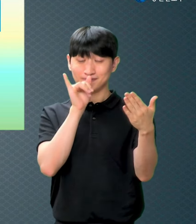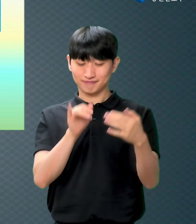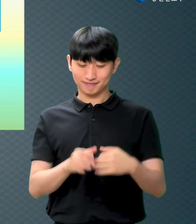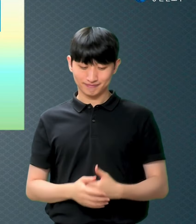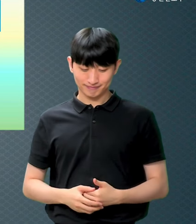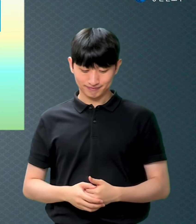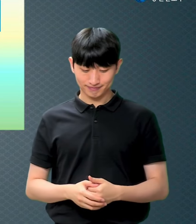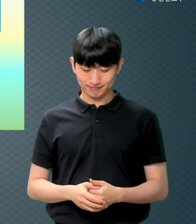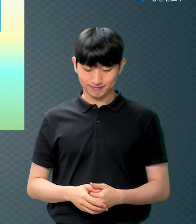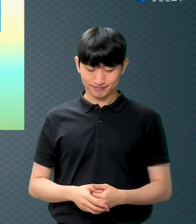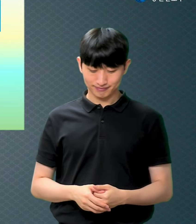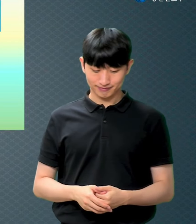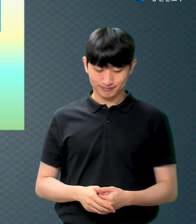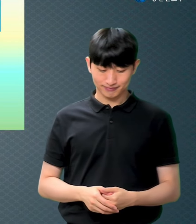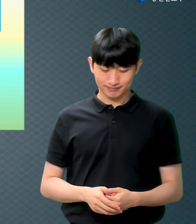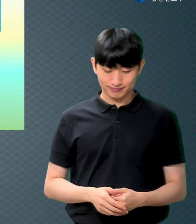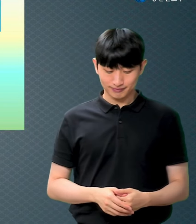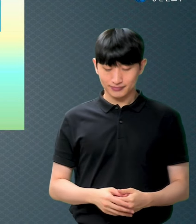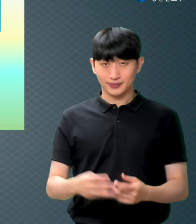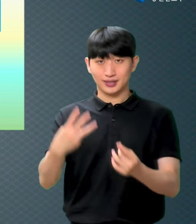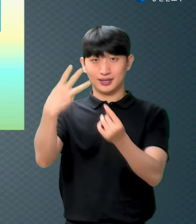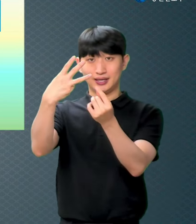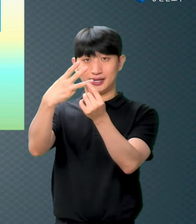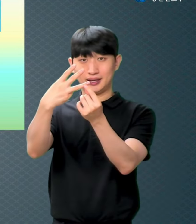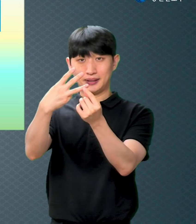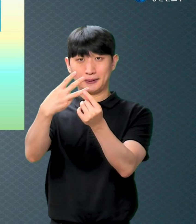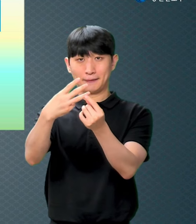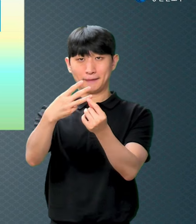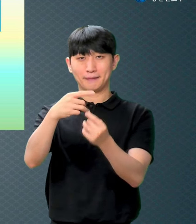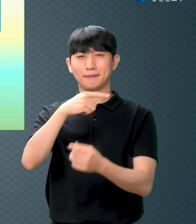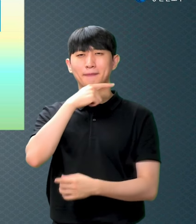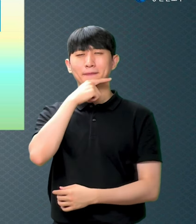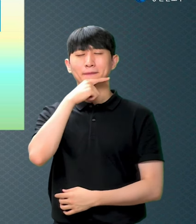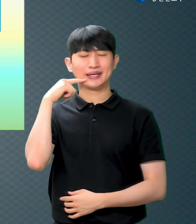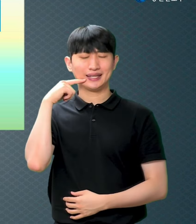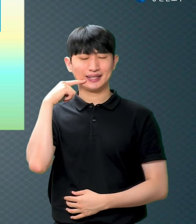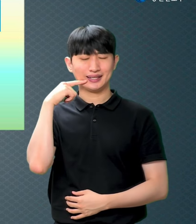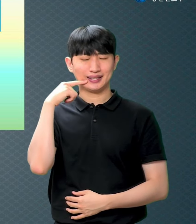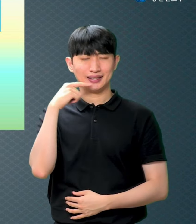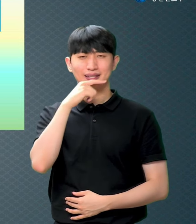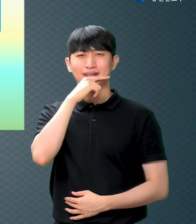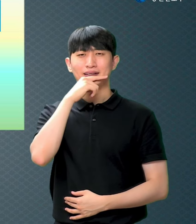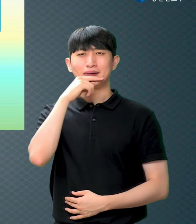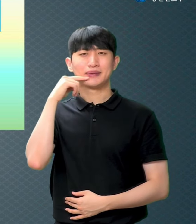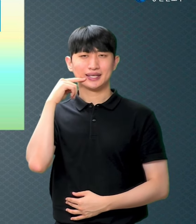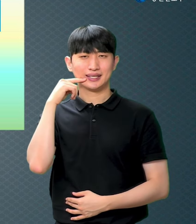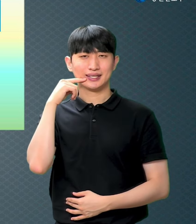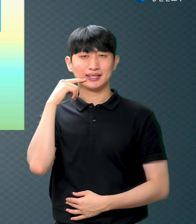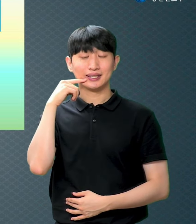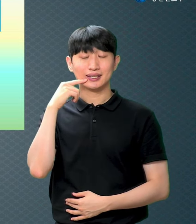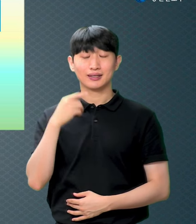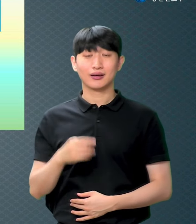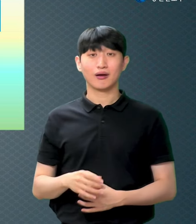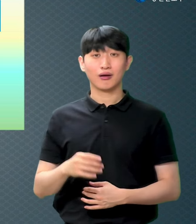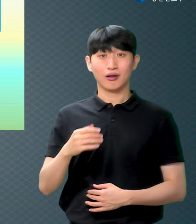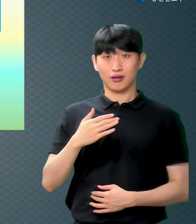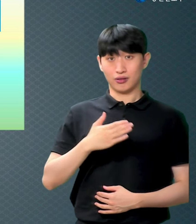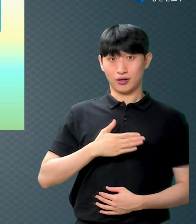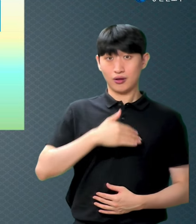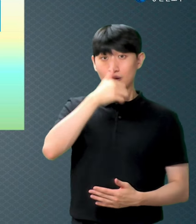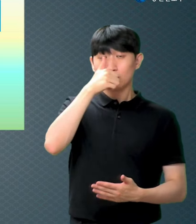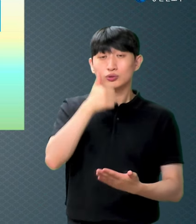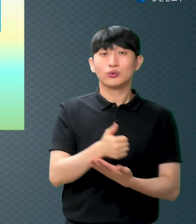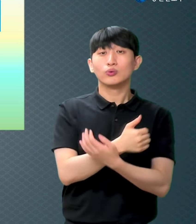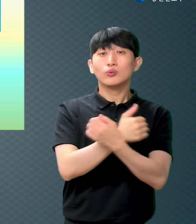번째는 피입니다 피 계속 피가 강조되어 있어요 왜 내 죄를 용서한 게 예수님의